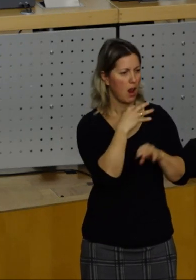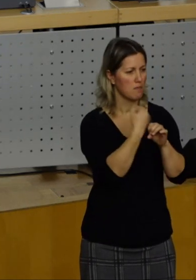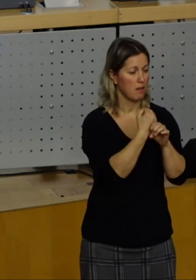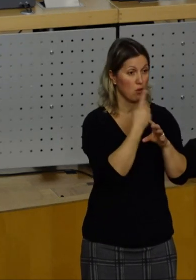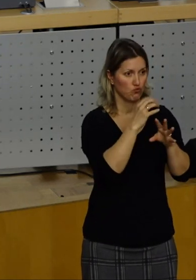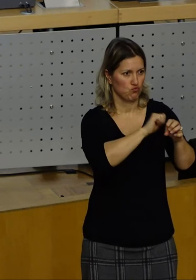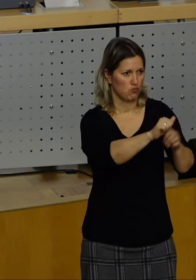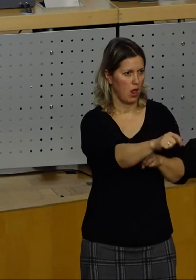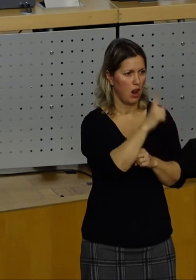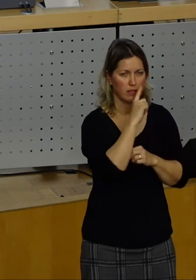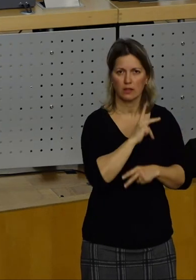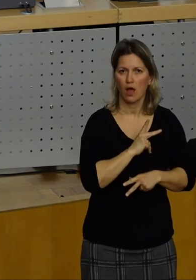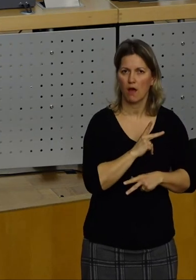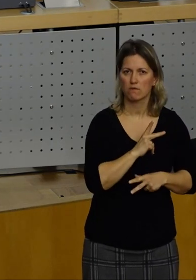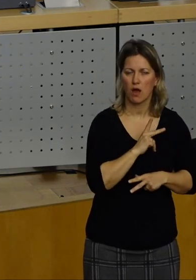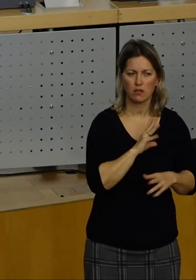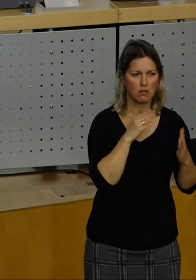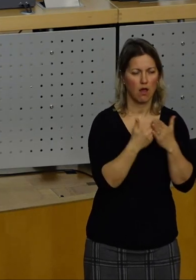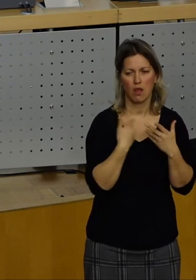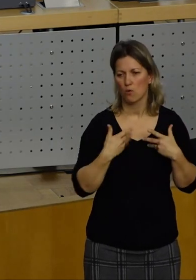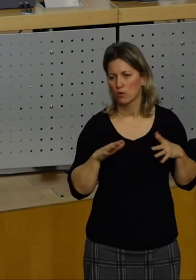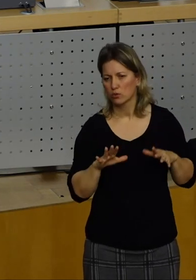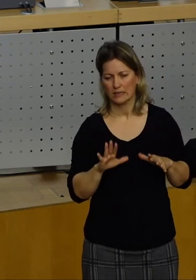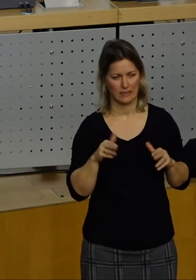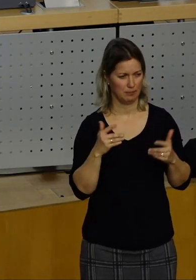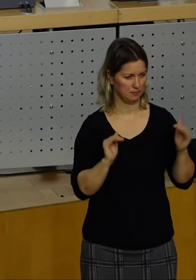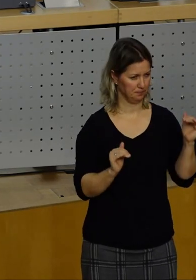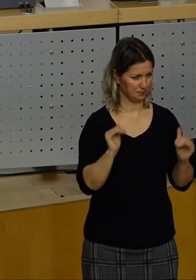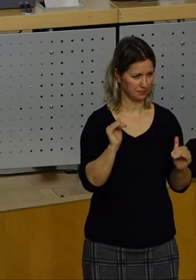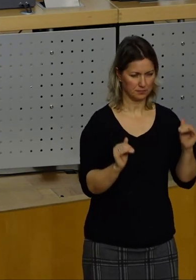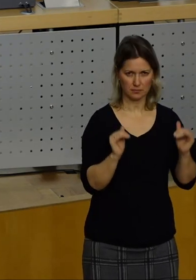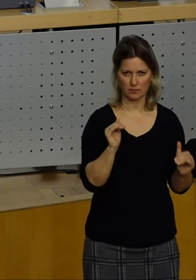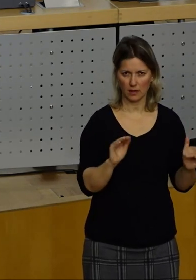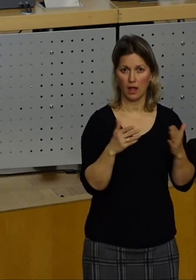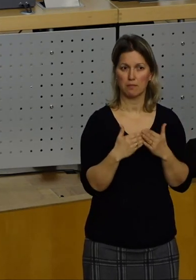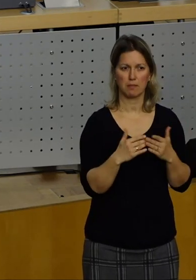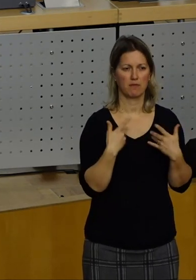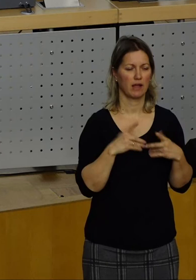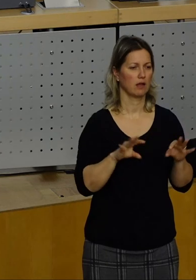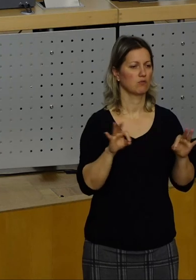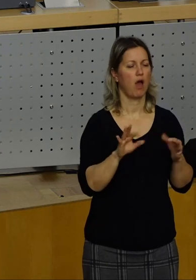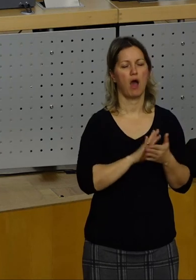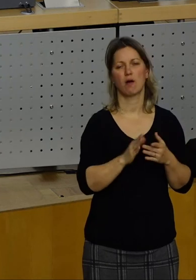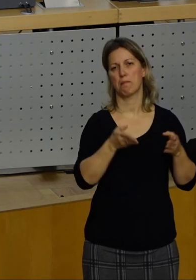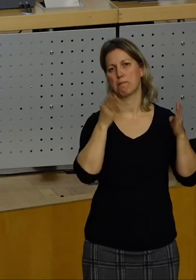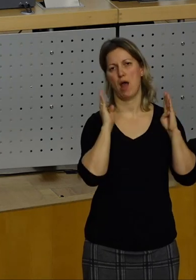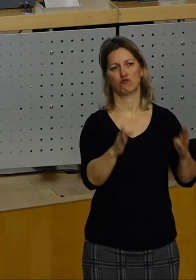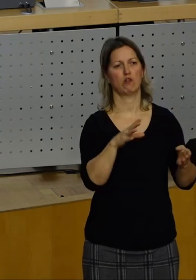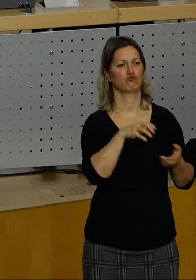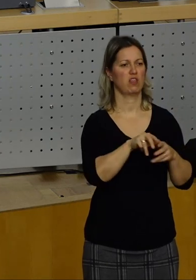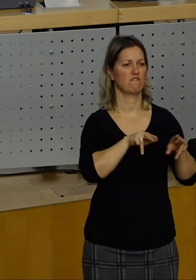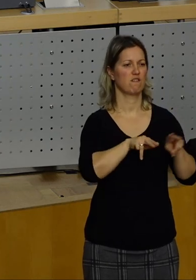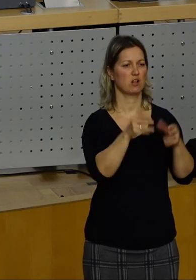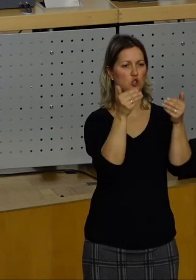ich erwartet habe. Auch das muss man mal sagen. Man darf hier auch nicht da in die Gefahr verfallen zu pauschalisieren, wie das hier zum